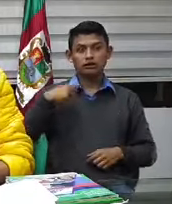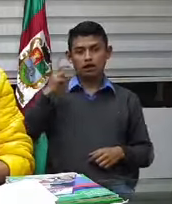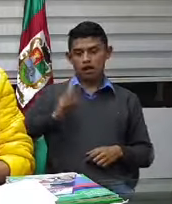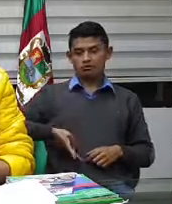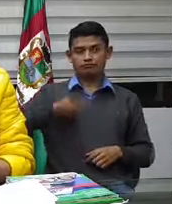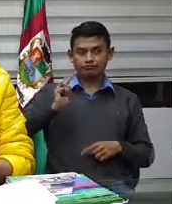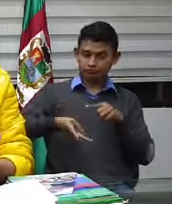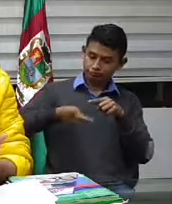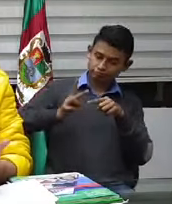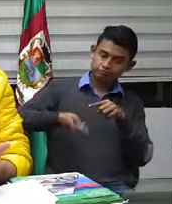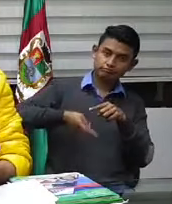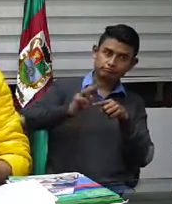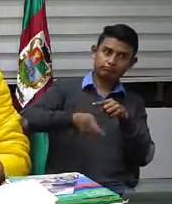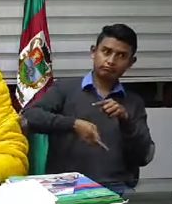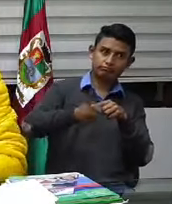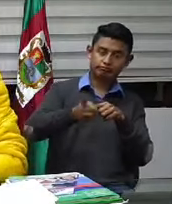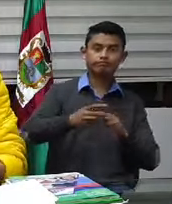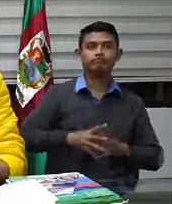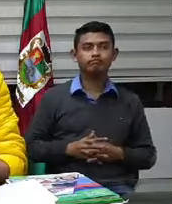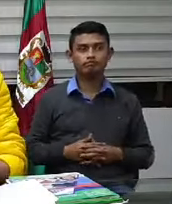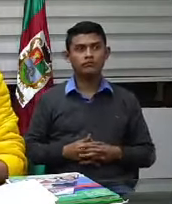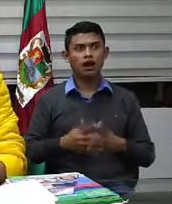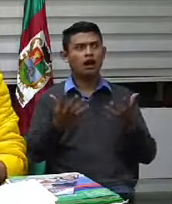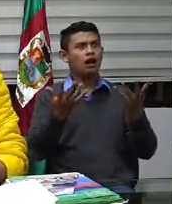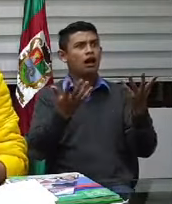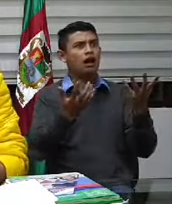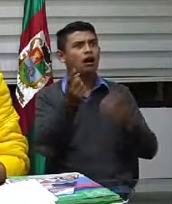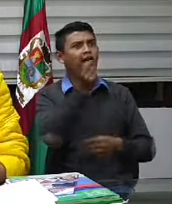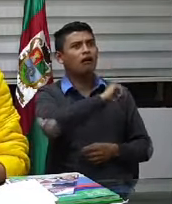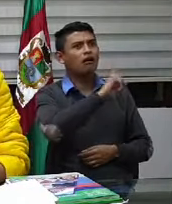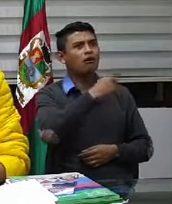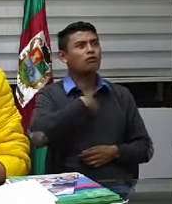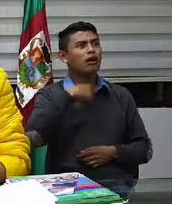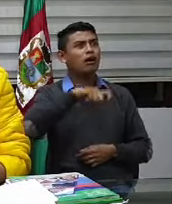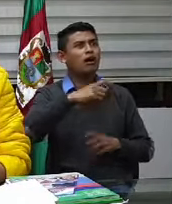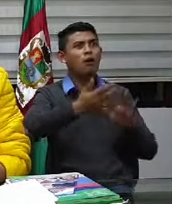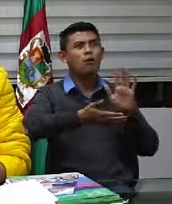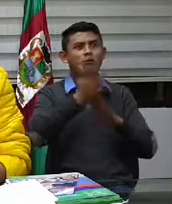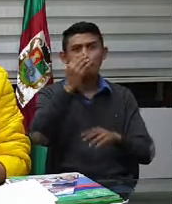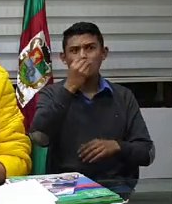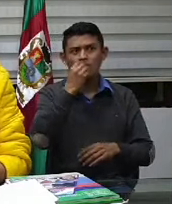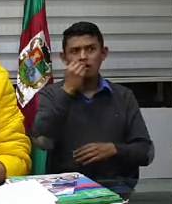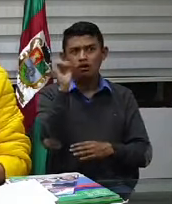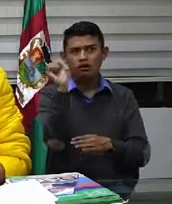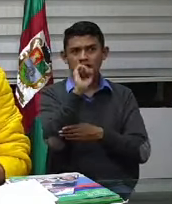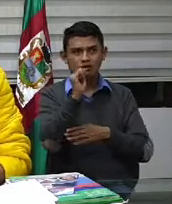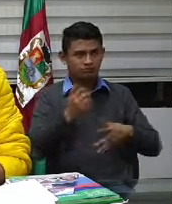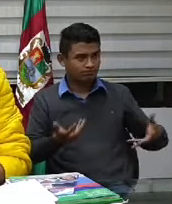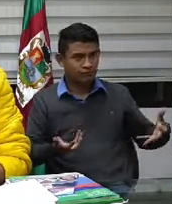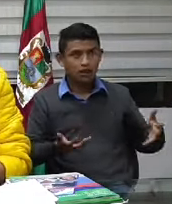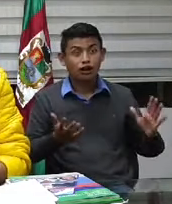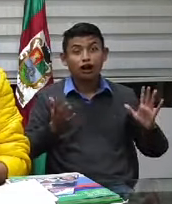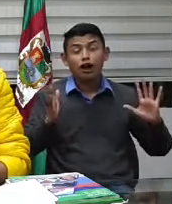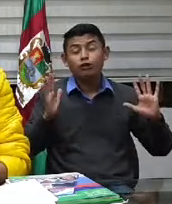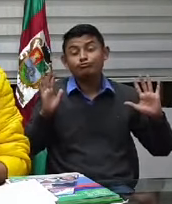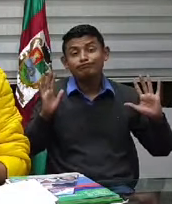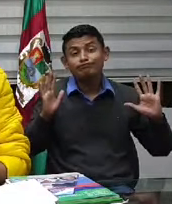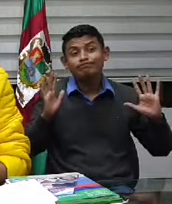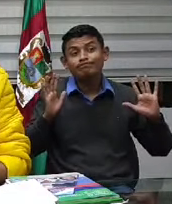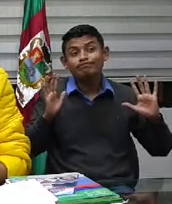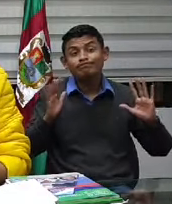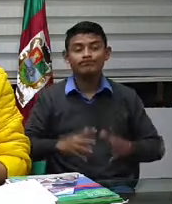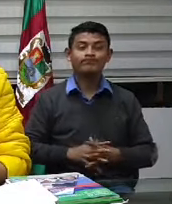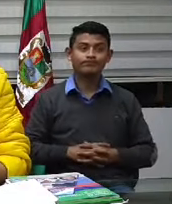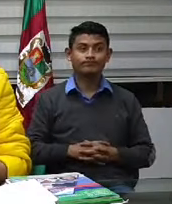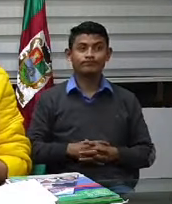no, que me tocaba ese día y que yo ¿qué hago? Que se me cruza con el pico y placa del carro pues hombre pueden ir o